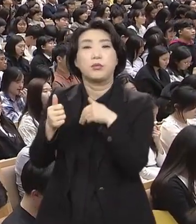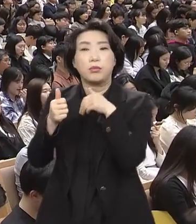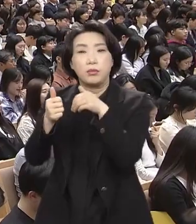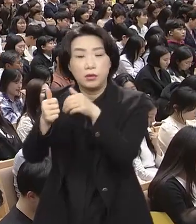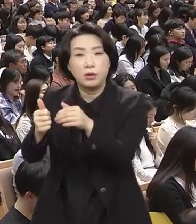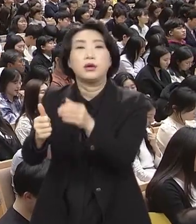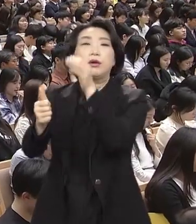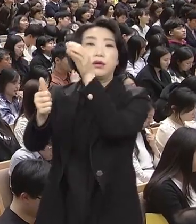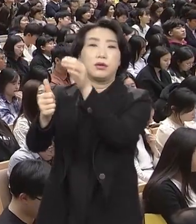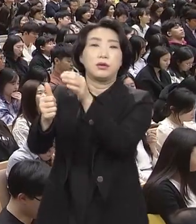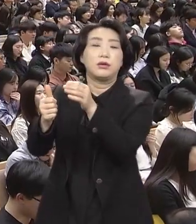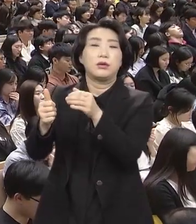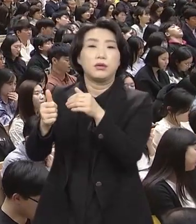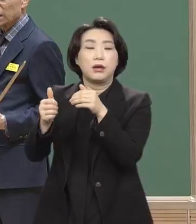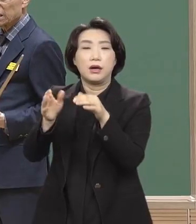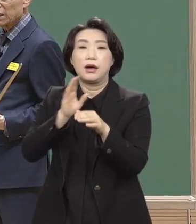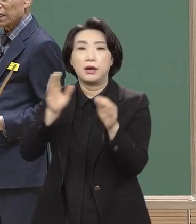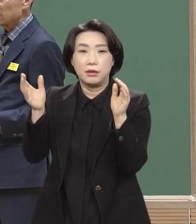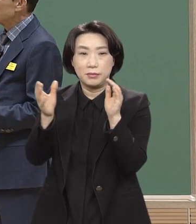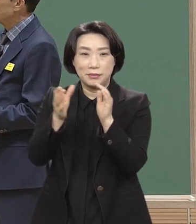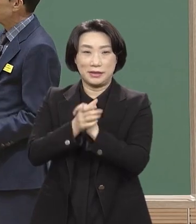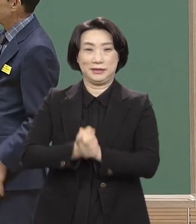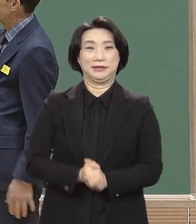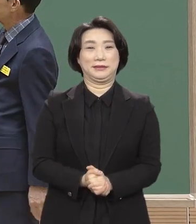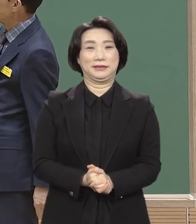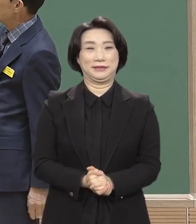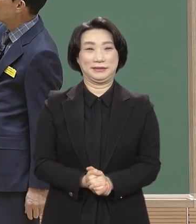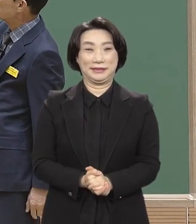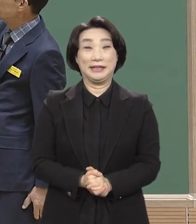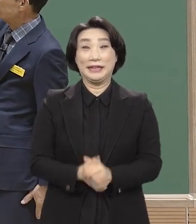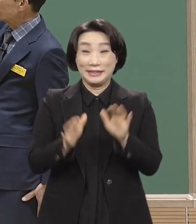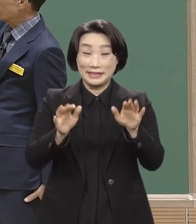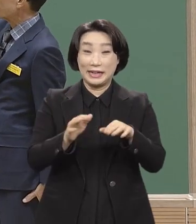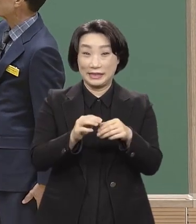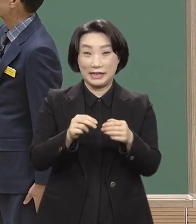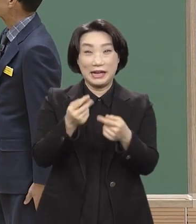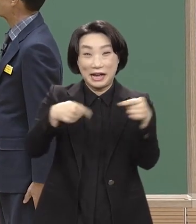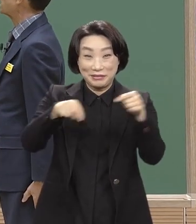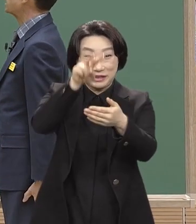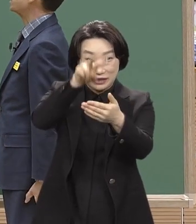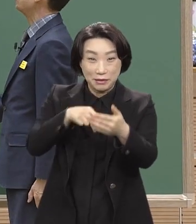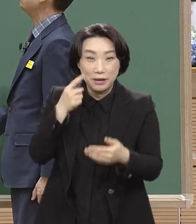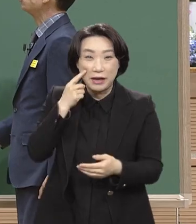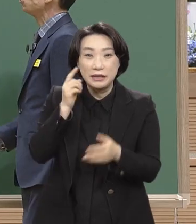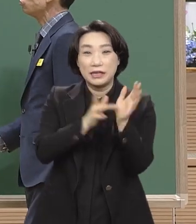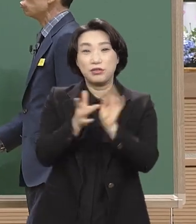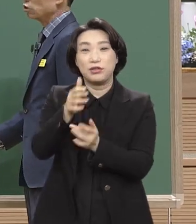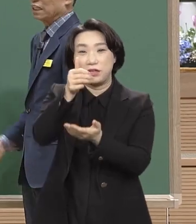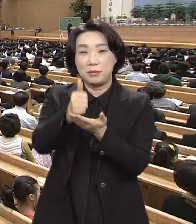아멘 크게 읽습니다 시작 예수님의 채찍질하고 예수님의